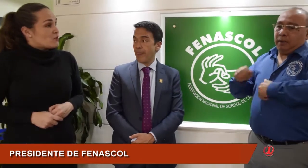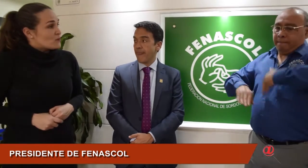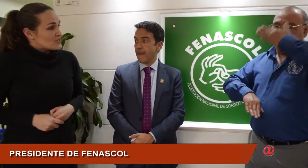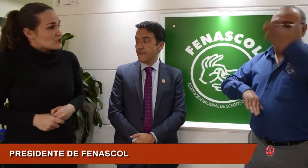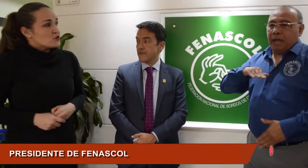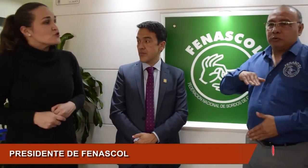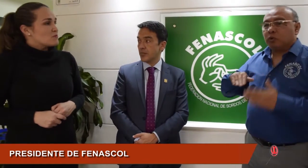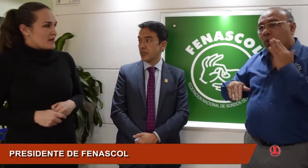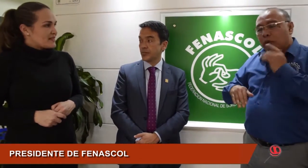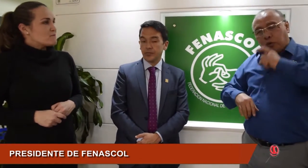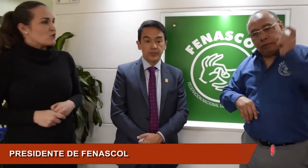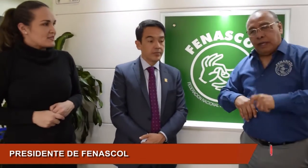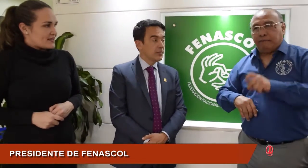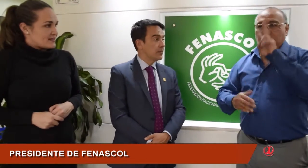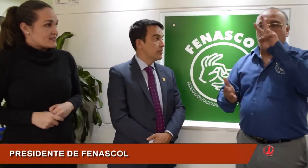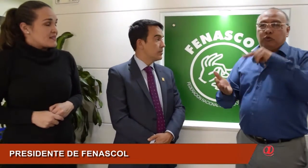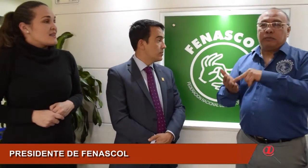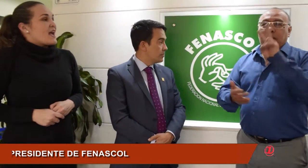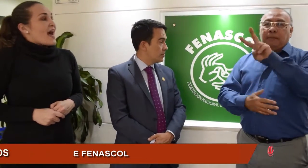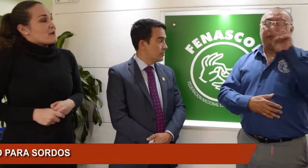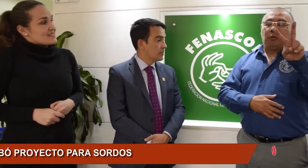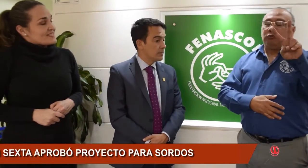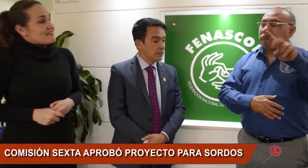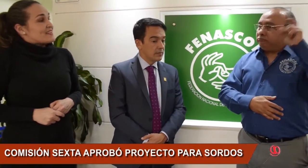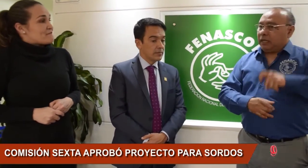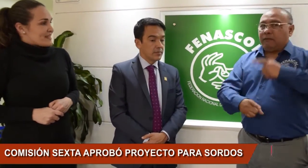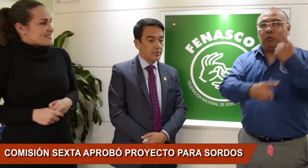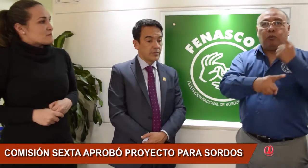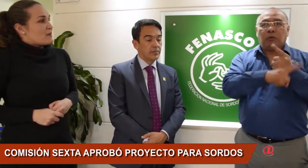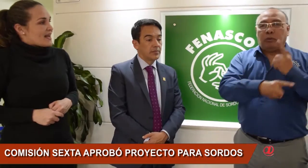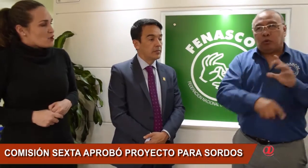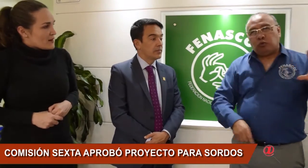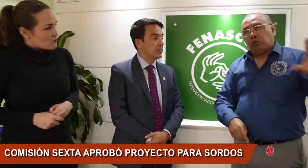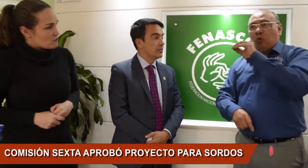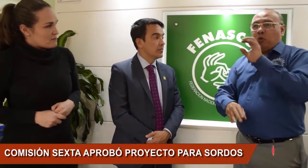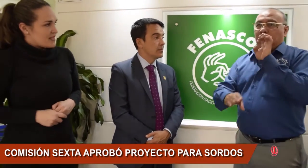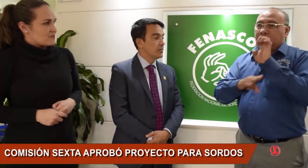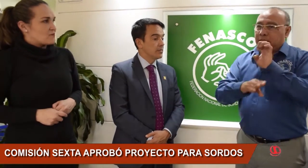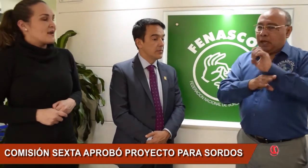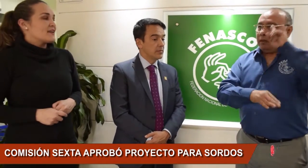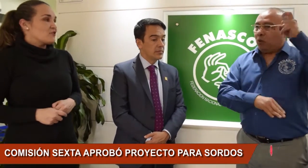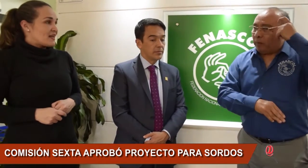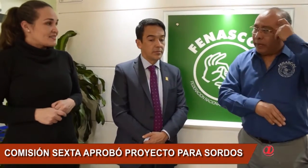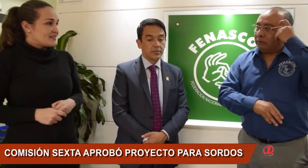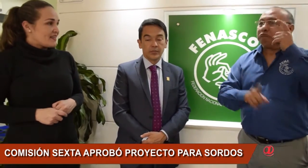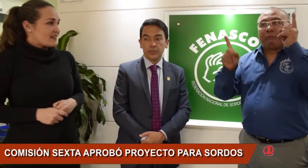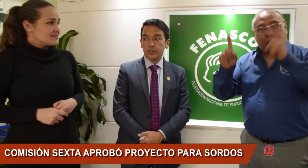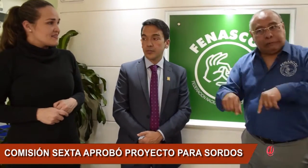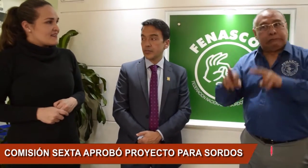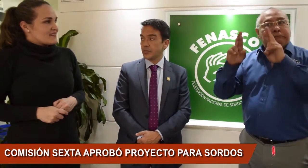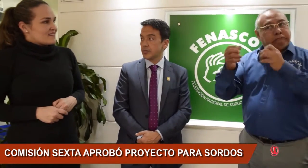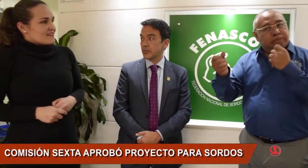este tipo de proyectos son sumamente importantes. Además establecer fechas, plazos para el cumplimiento, para que todas las